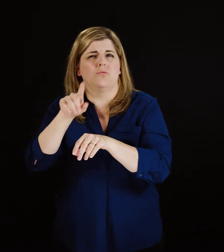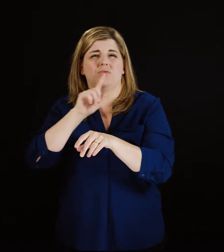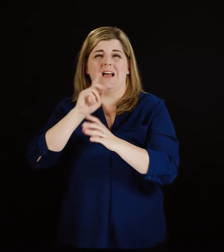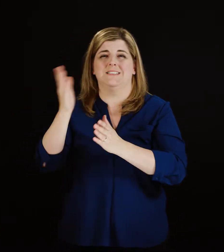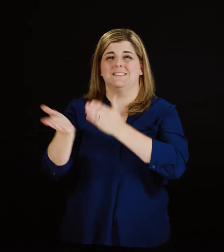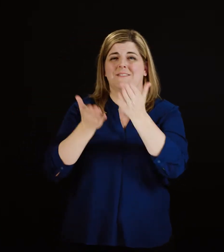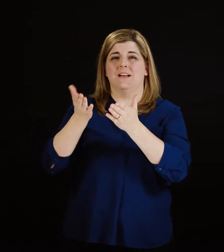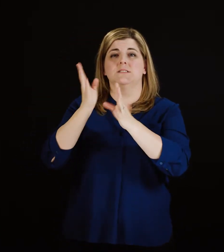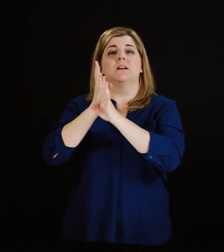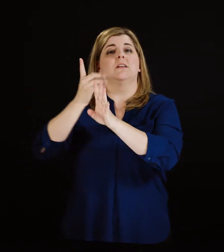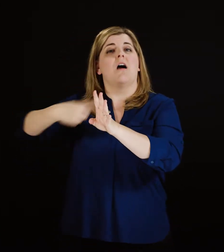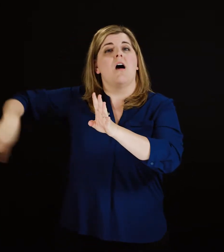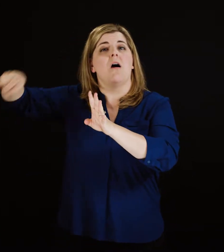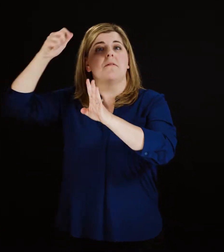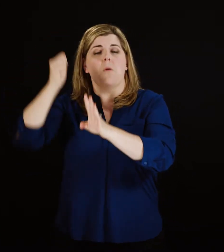autant changer le forfait même.